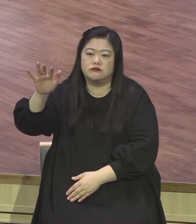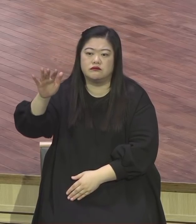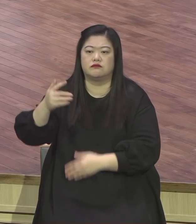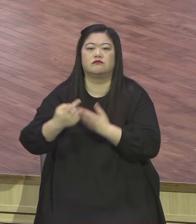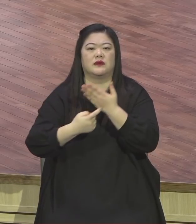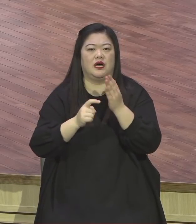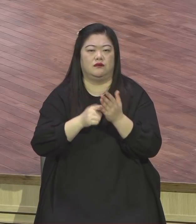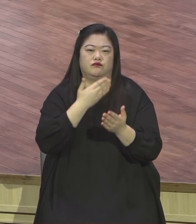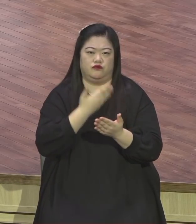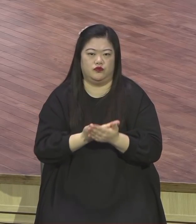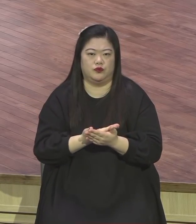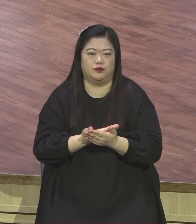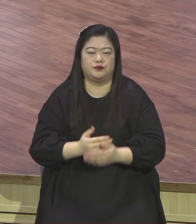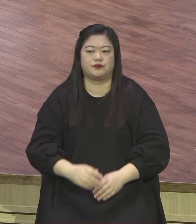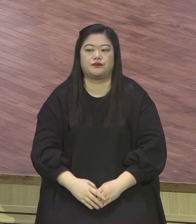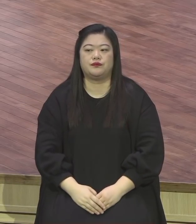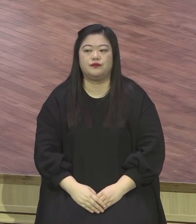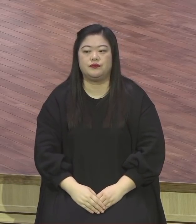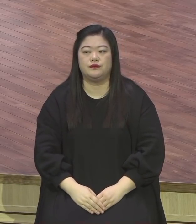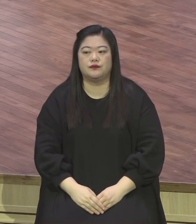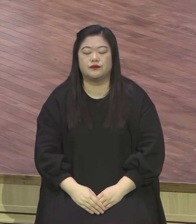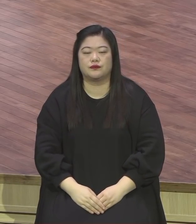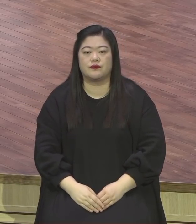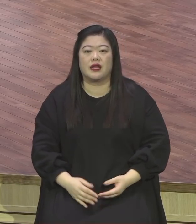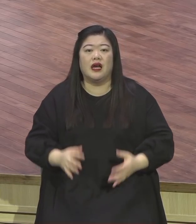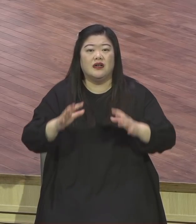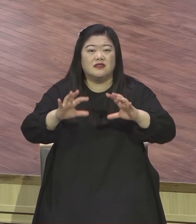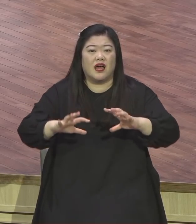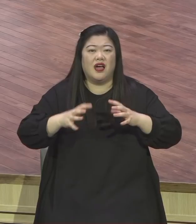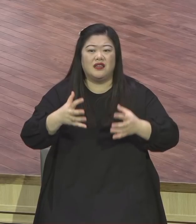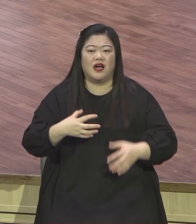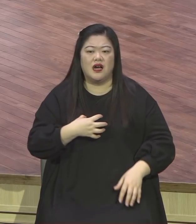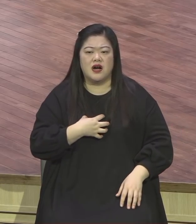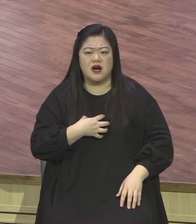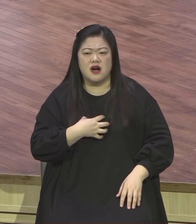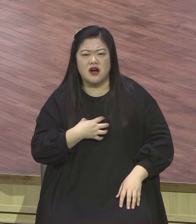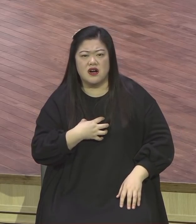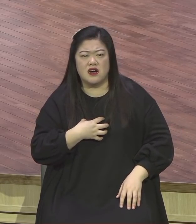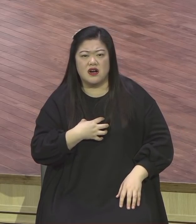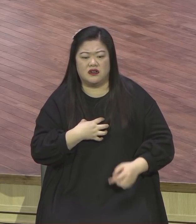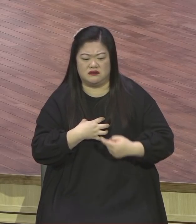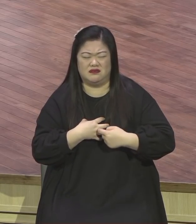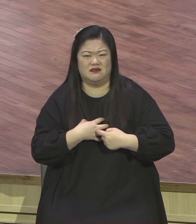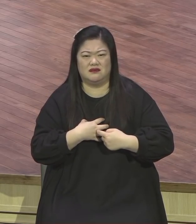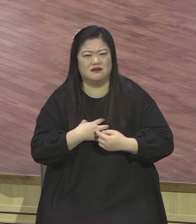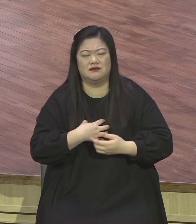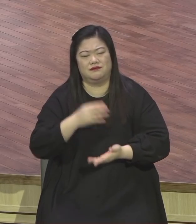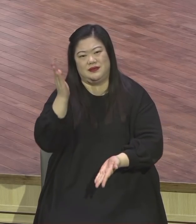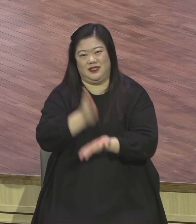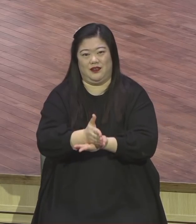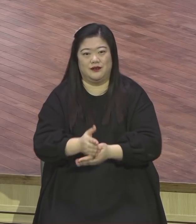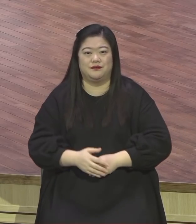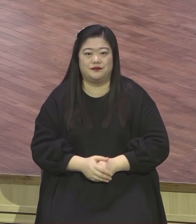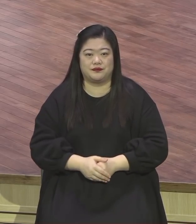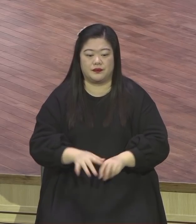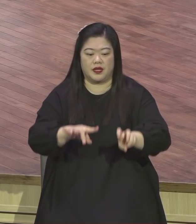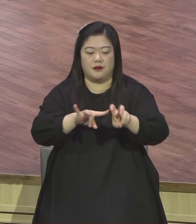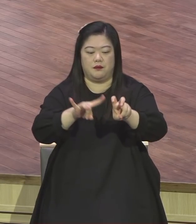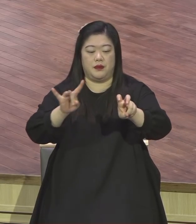세상 걱정 염려해서 말려들지 말시기 바랍니다 예수님께서 마태복음 6장 27절에 너희